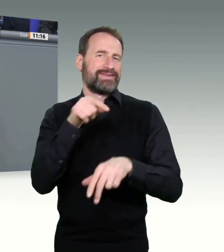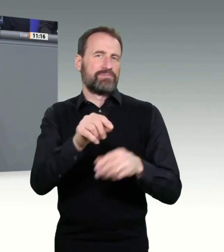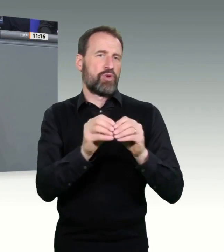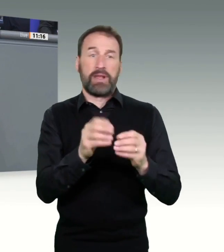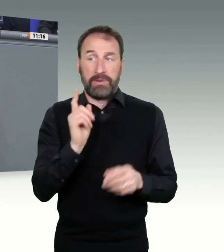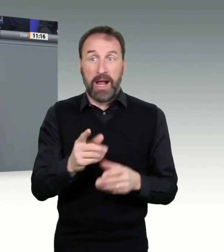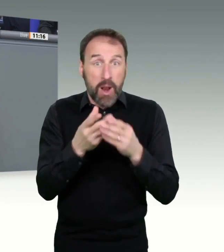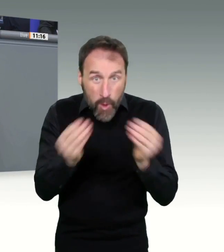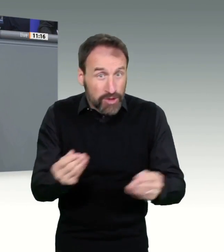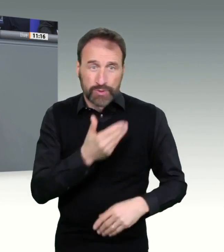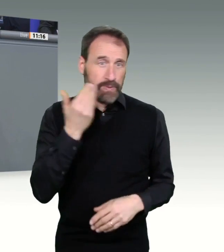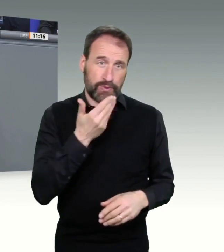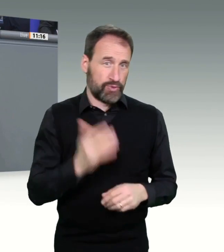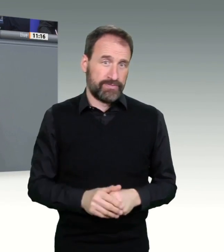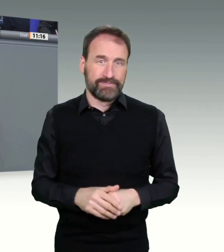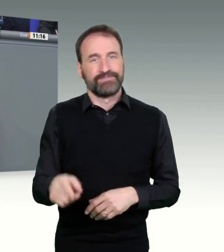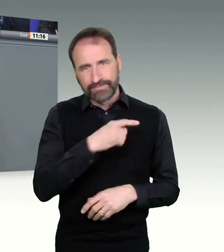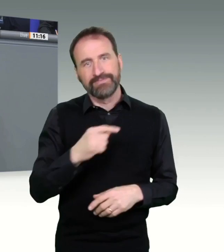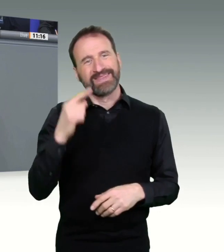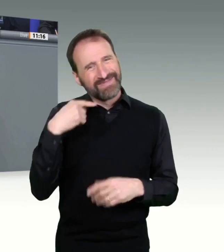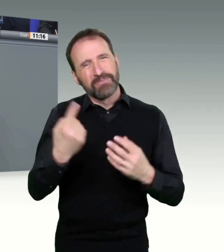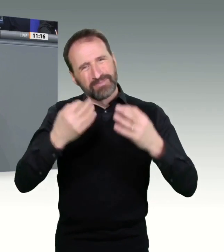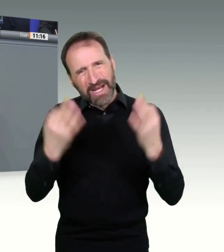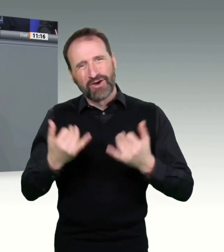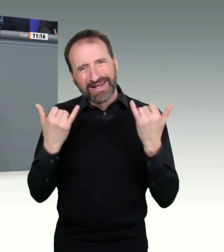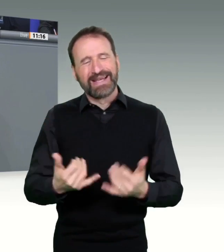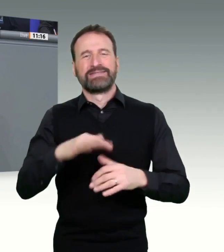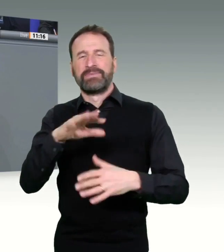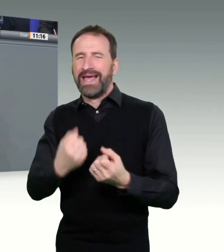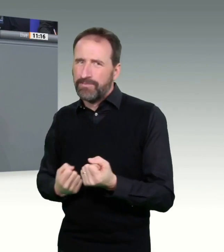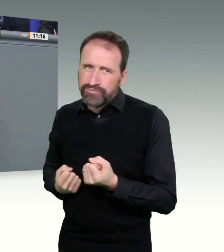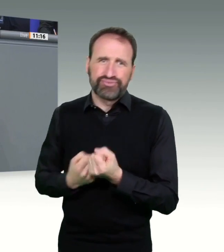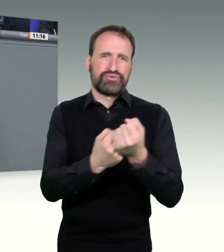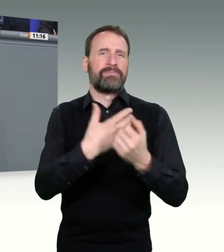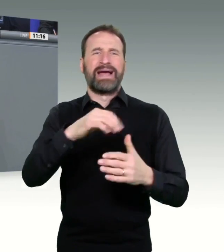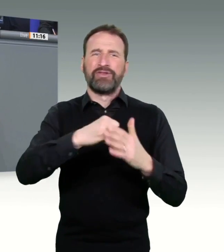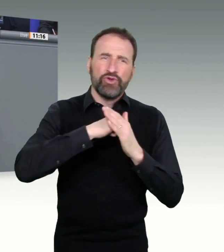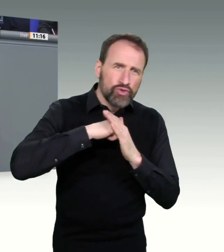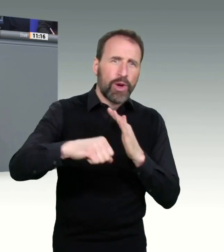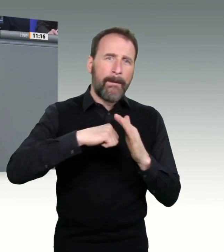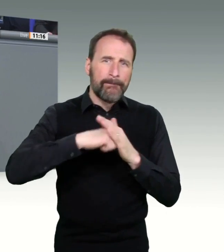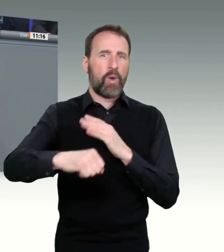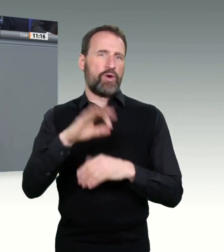schweren Krankheitsverläufen in der gleichen Liga spielt wie die Messenger-RNA-Impfstoffe von BioNTech und Moderna.